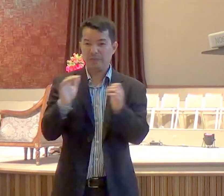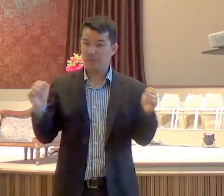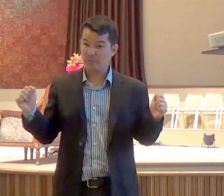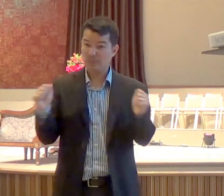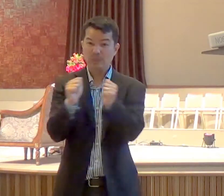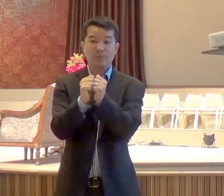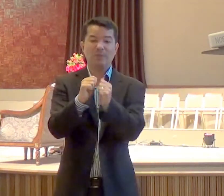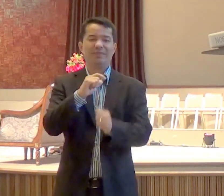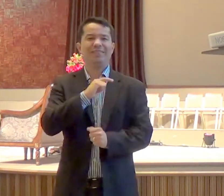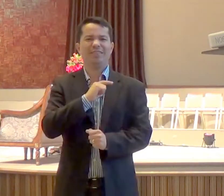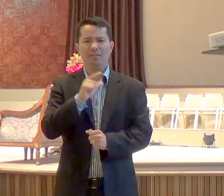dá para entender isso?